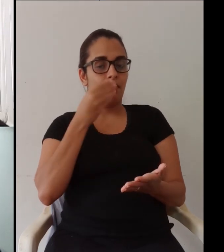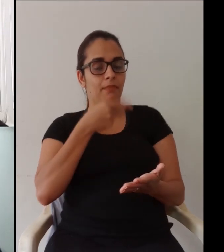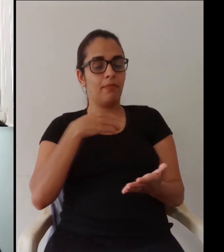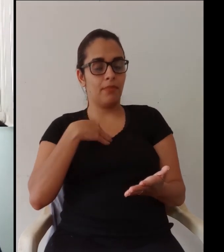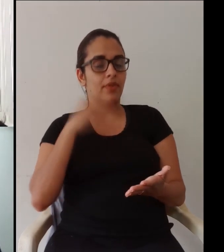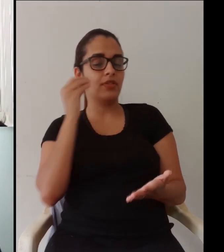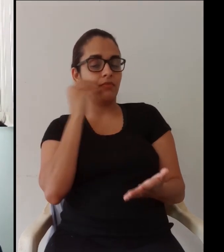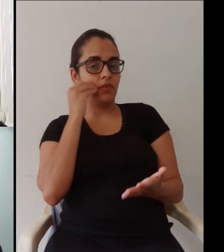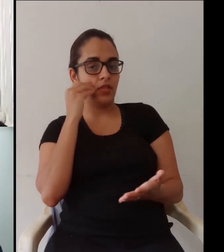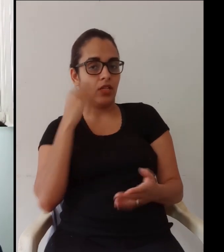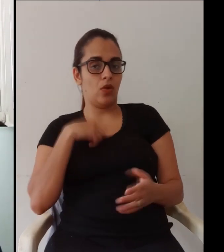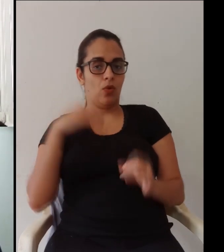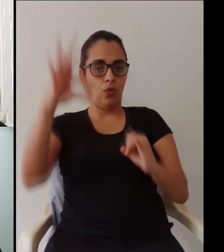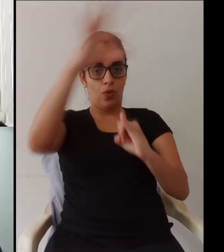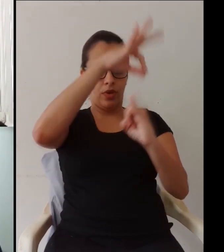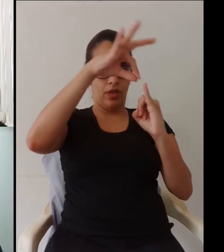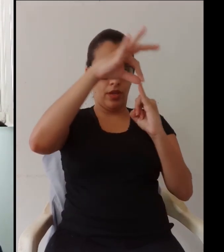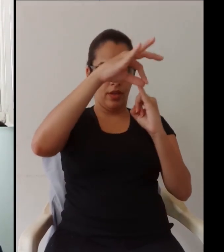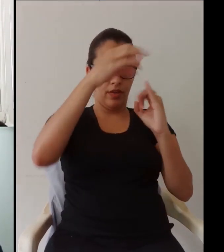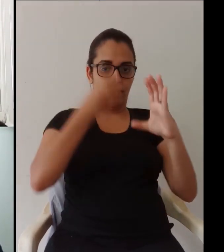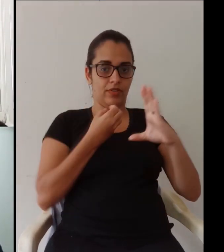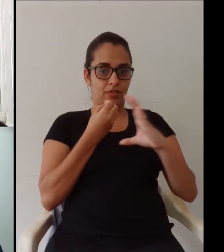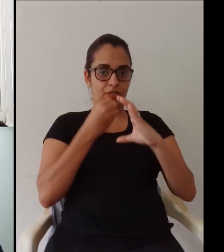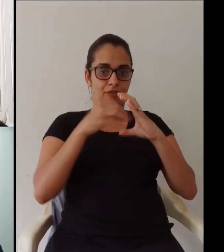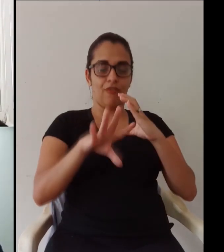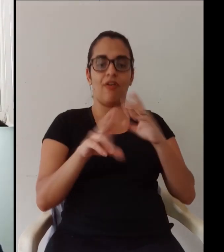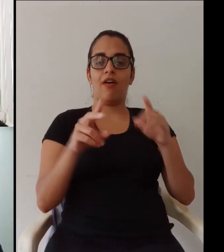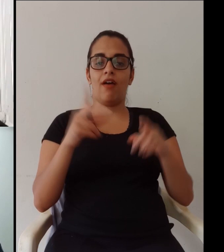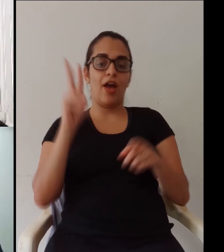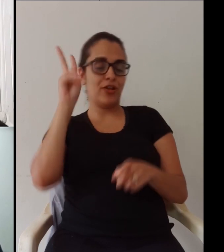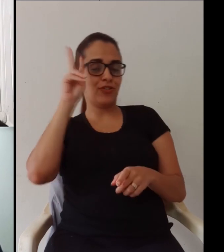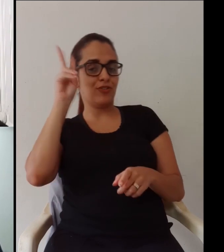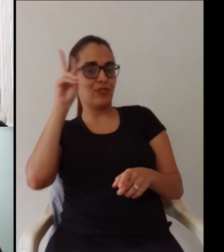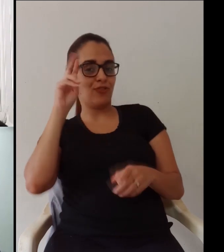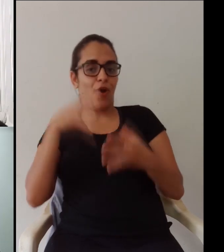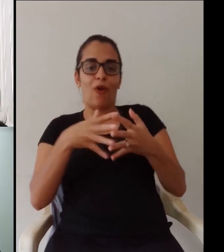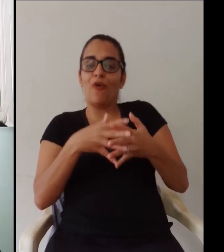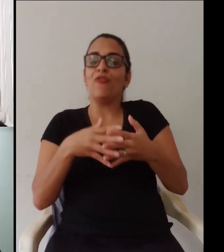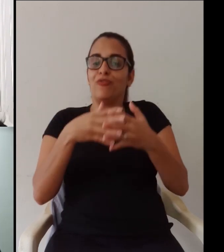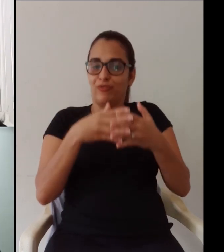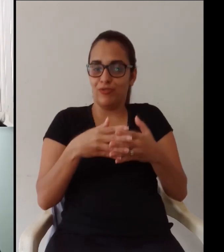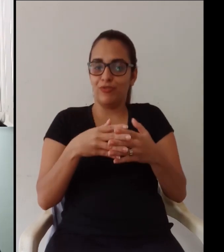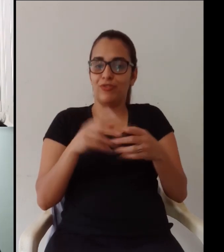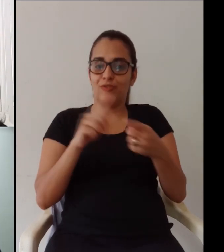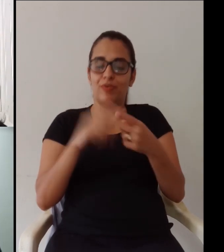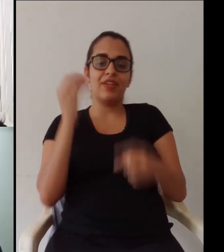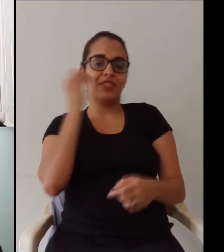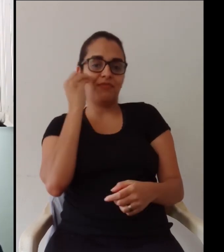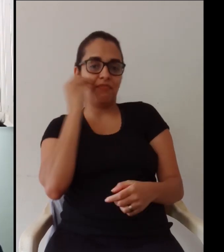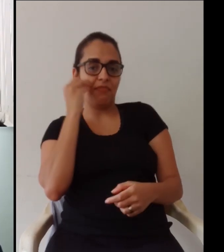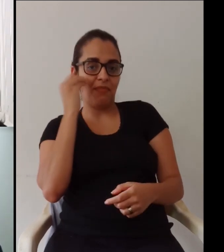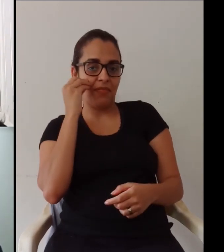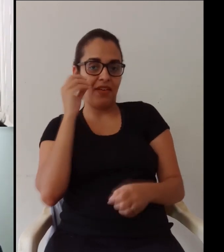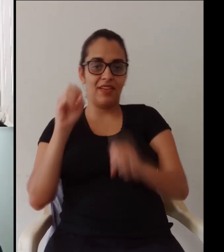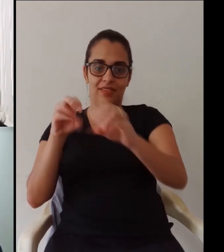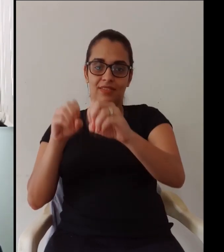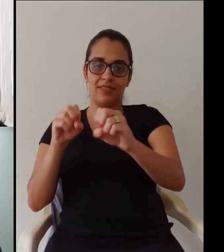falar que o CEPHOR está à disposição. Começando a falar, eu falei que eu falaria da experiência, eu vou falar aqui o IFES e o